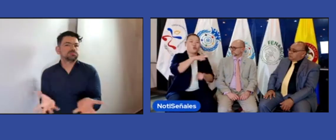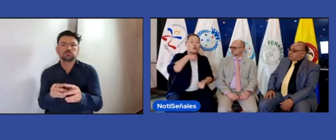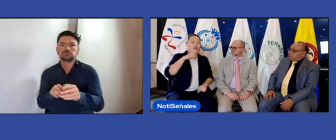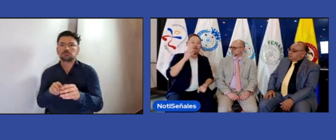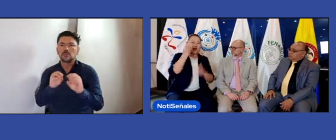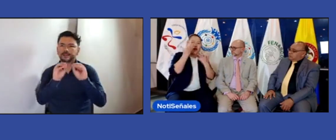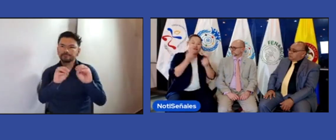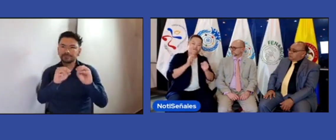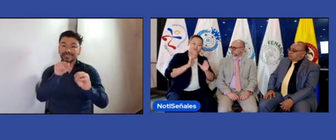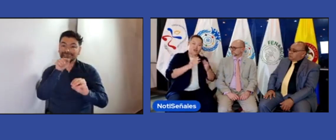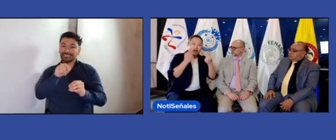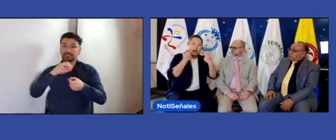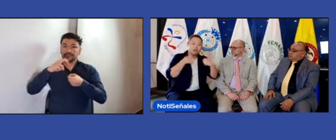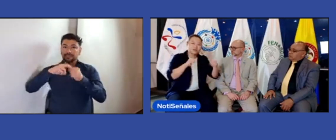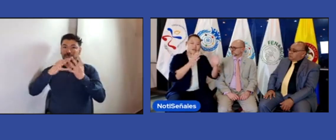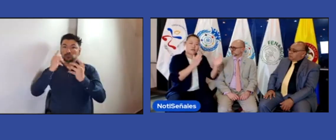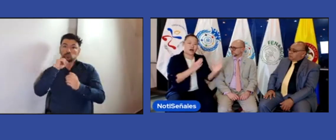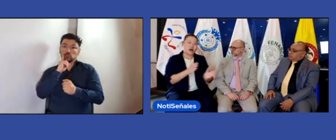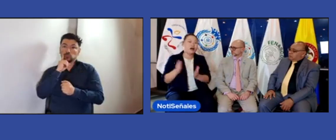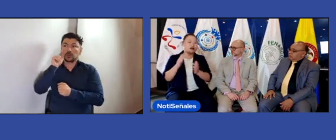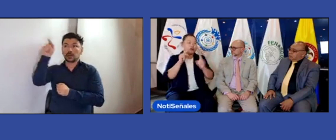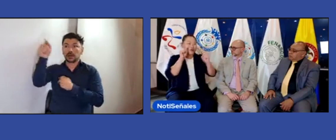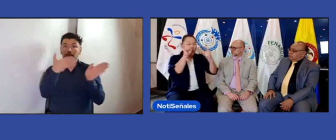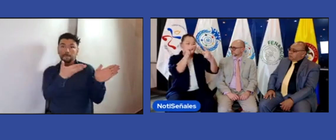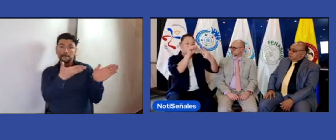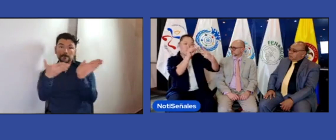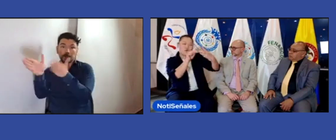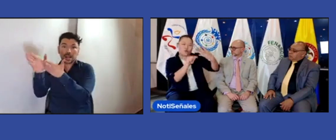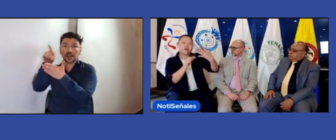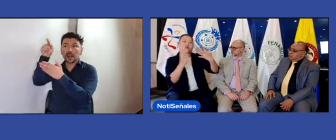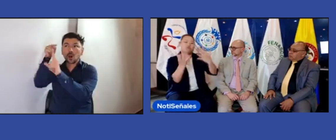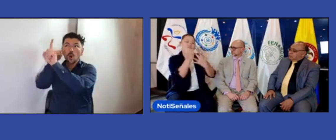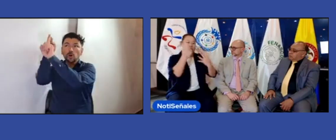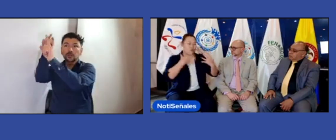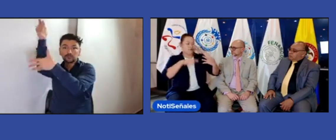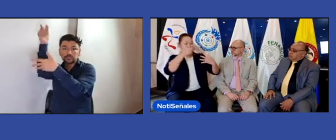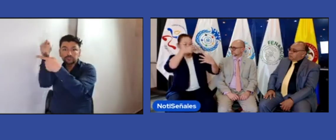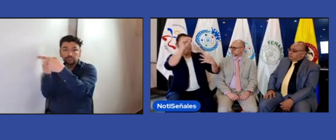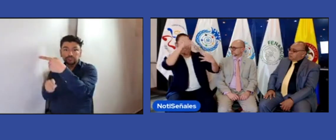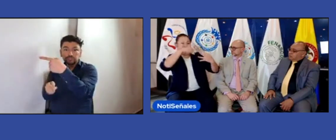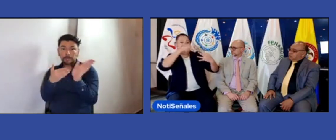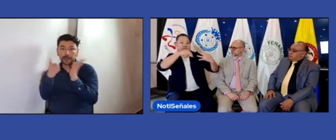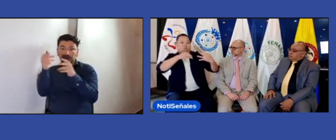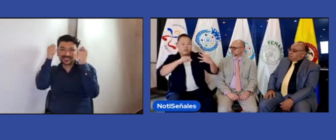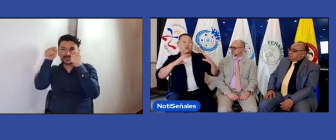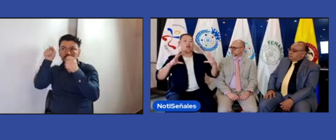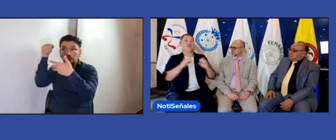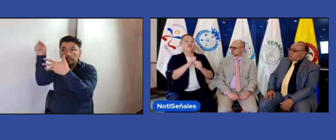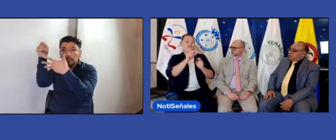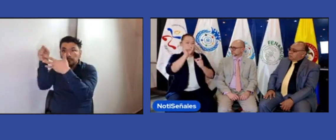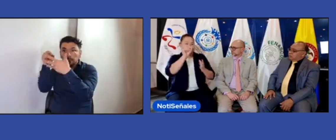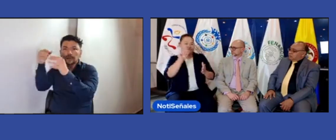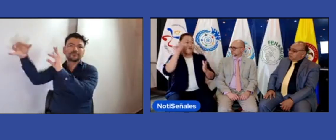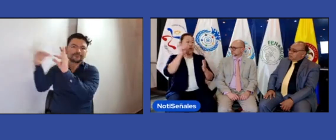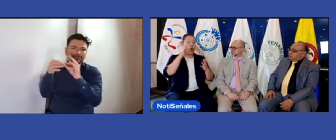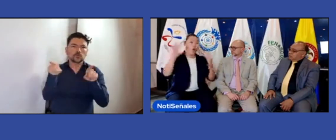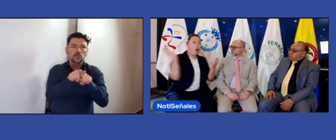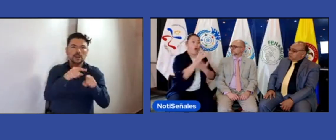manera conjunta, por eso es que nosotros también tenemos un plan conjunto con la WFD que estamos cumpliendo.